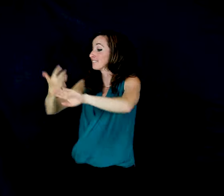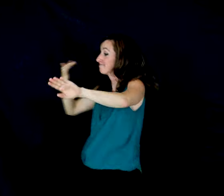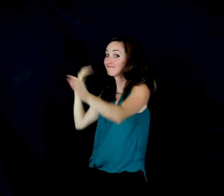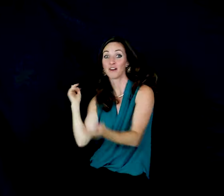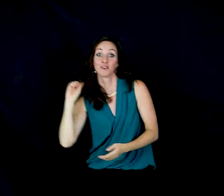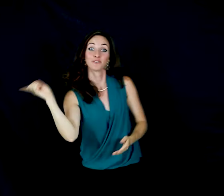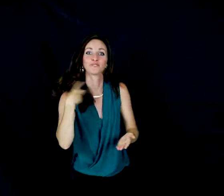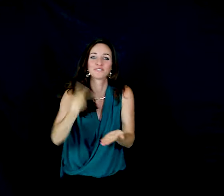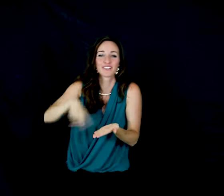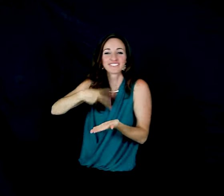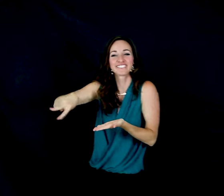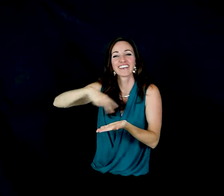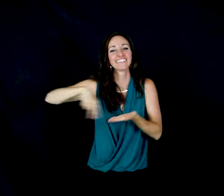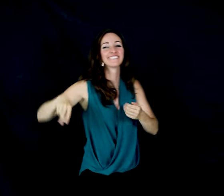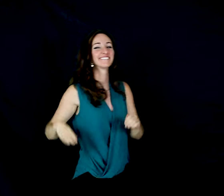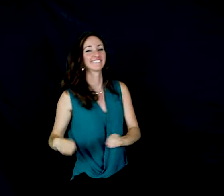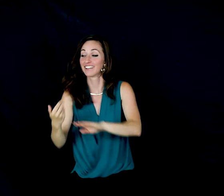On a dansé